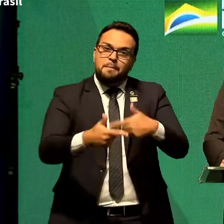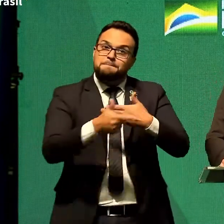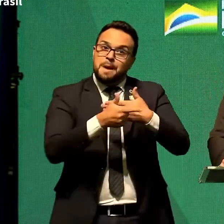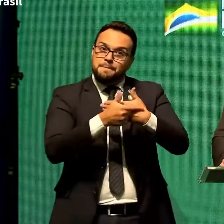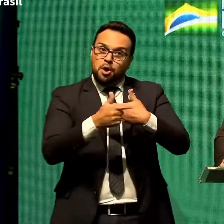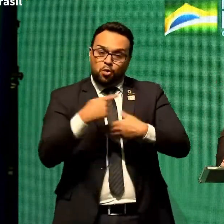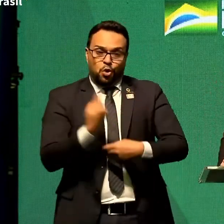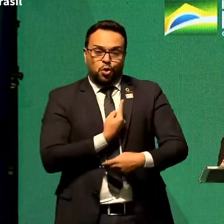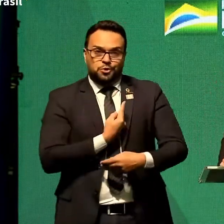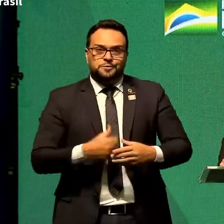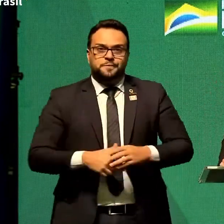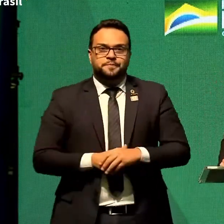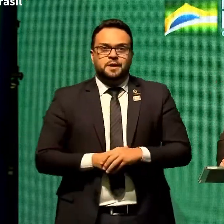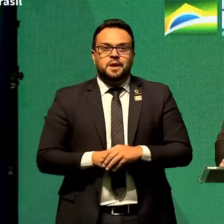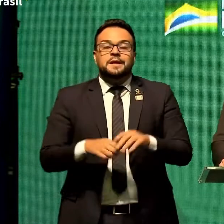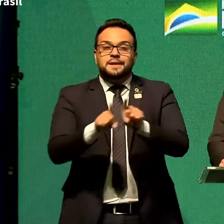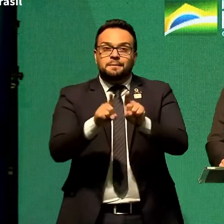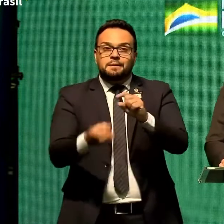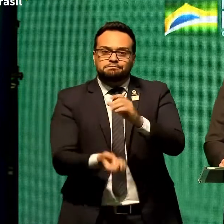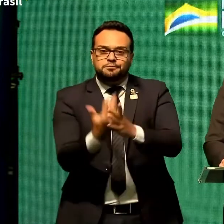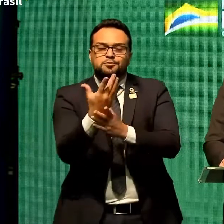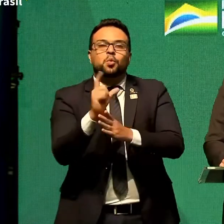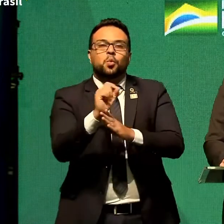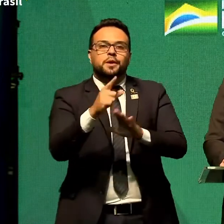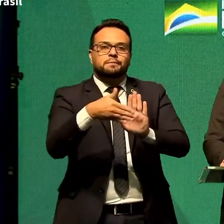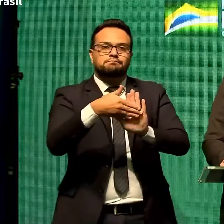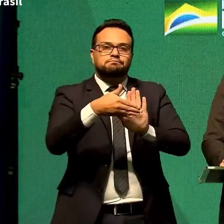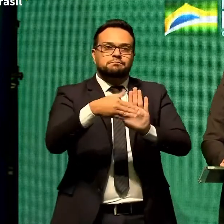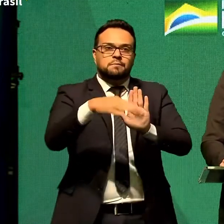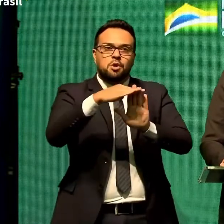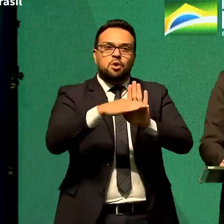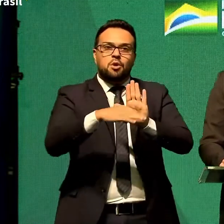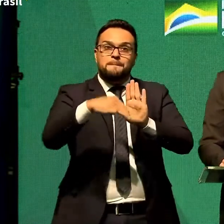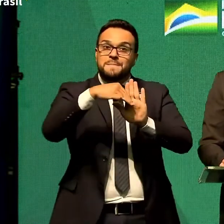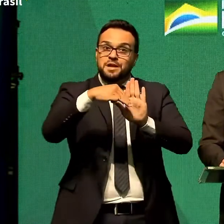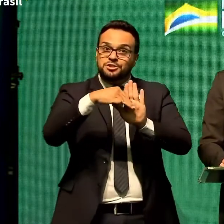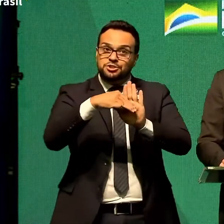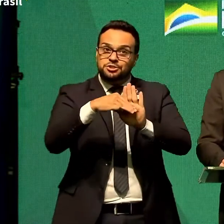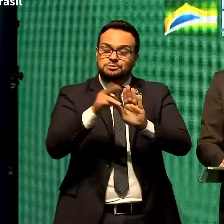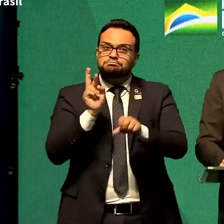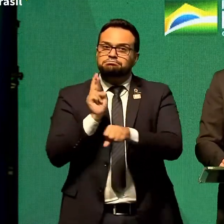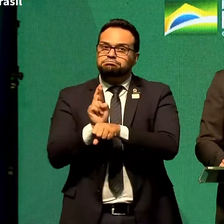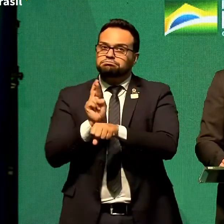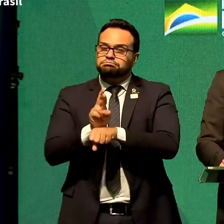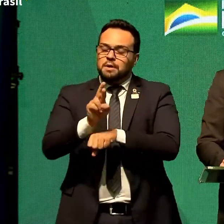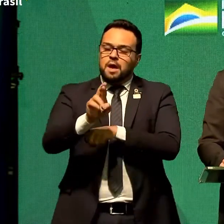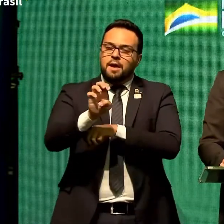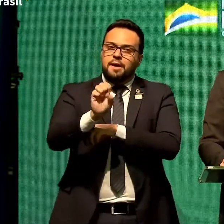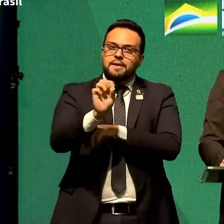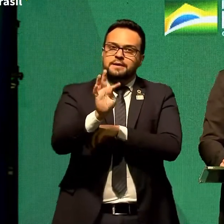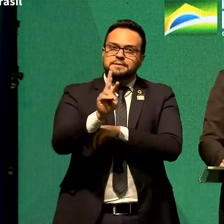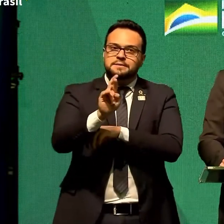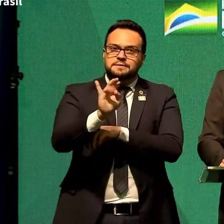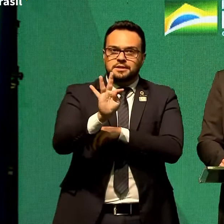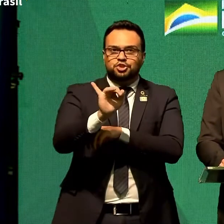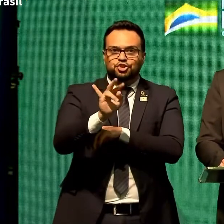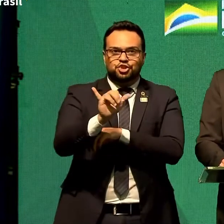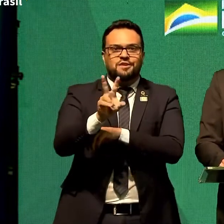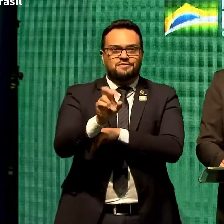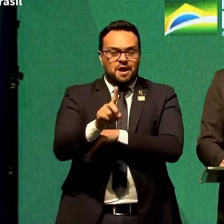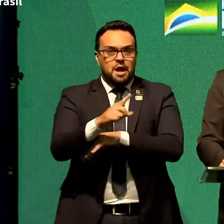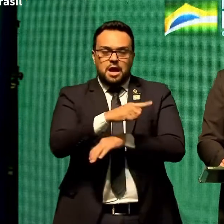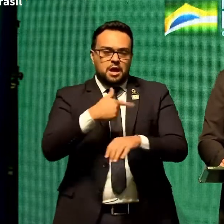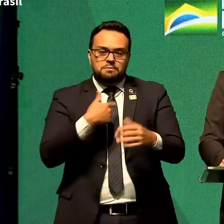Apareceram as medidas restritivas que nunca foi favorável a elas, a não ser uma emergência, a não ser naquele